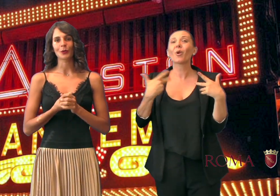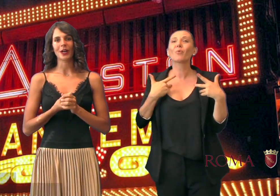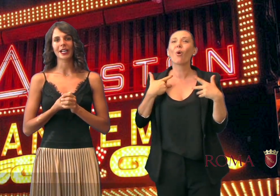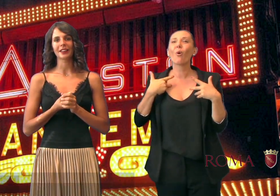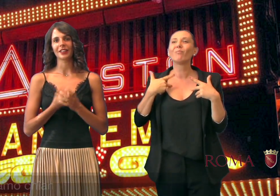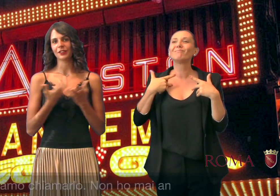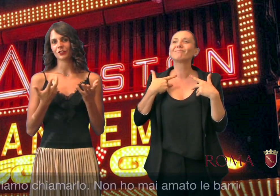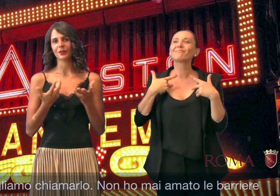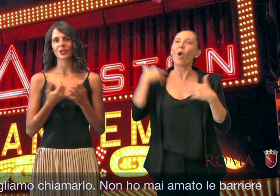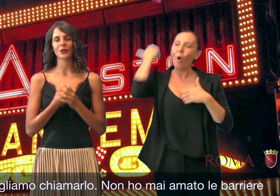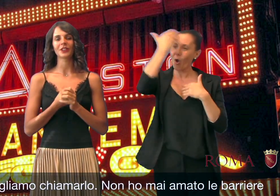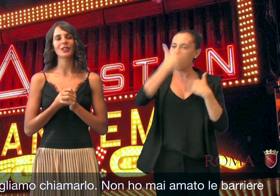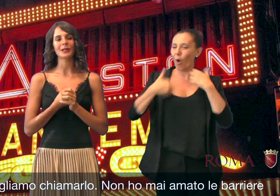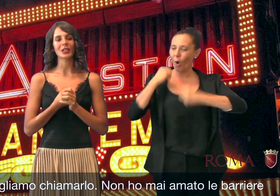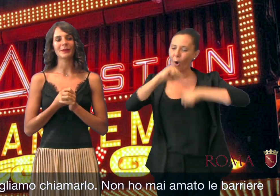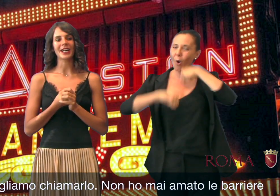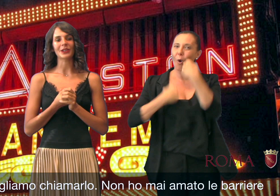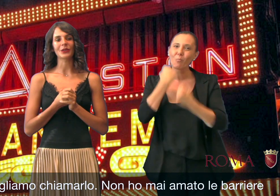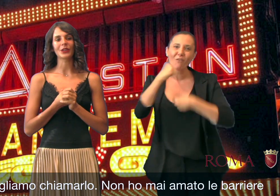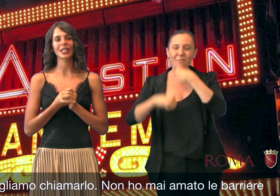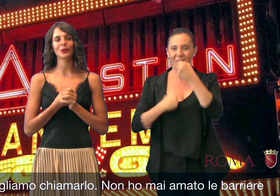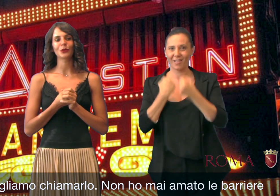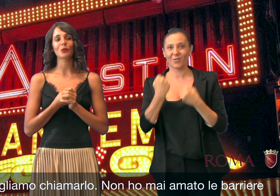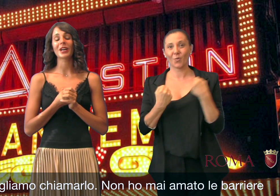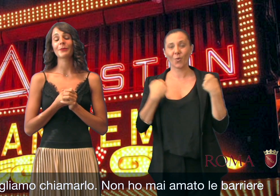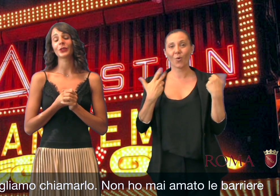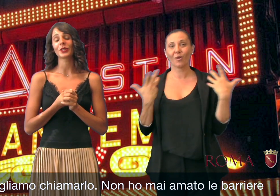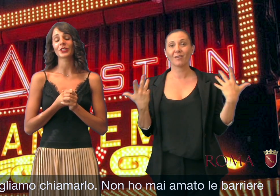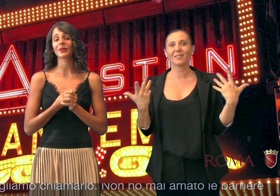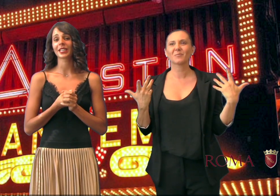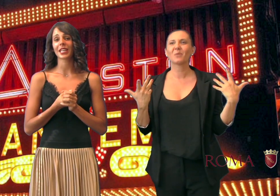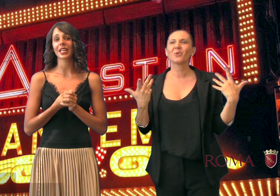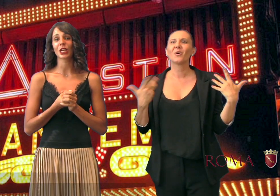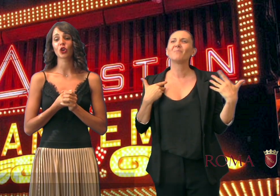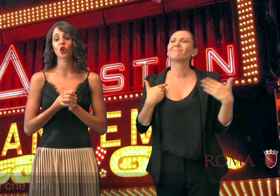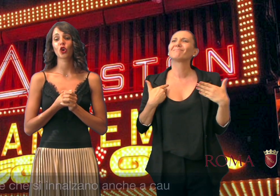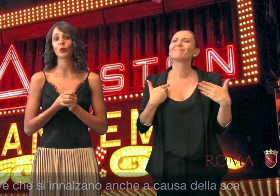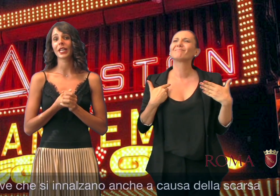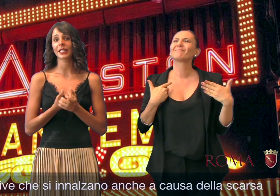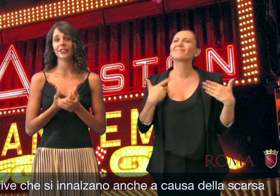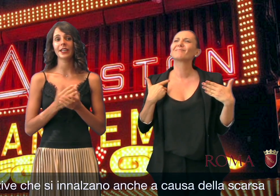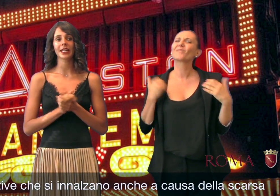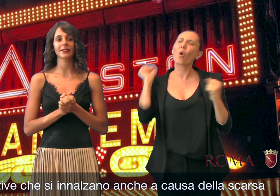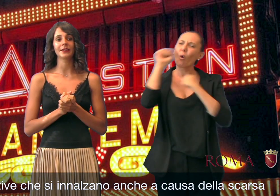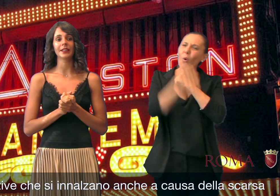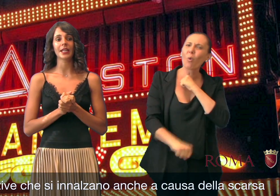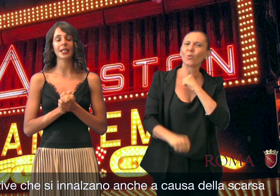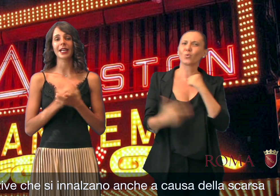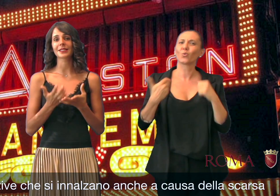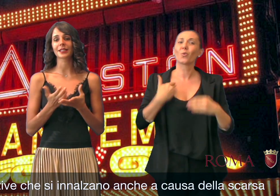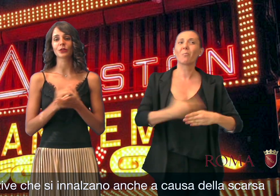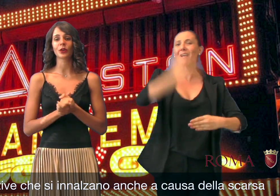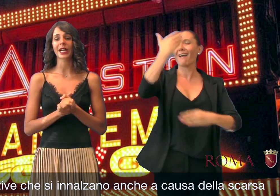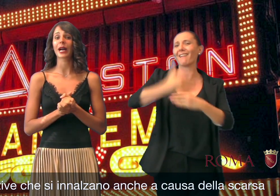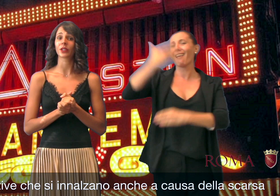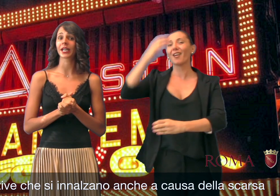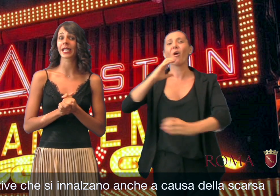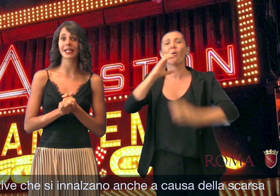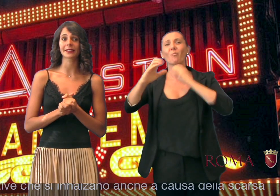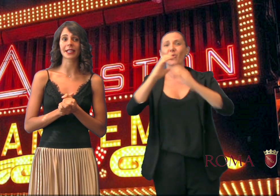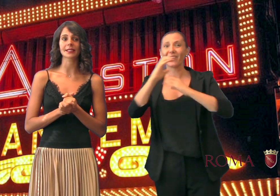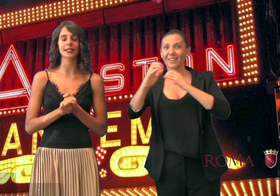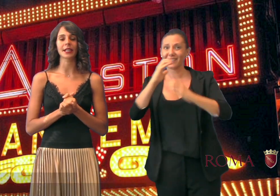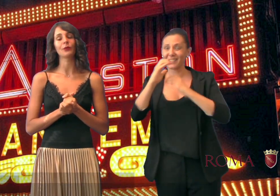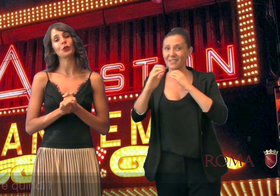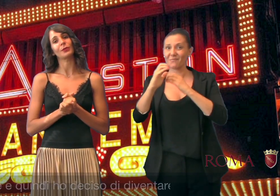del corpo, anche se così vogliamo chiamarlo. Non ho mai amato le barriere comunicative che si innalzano a causa